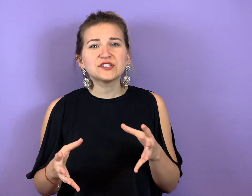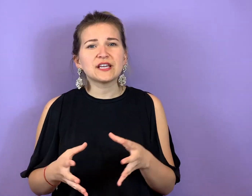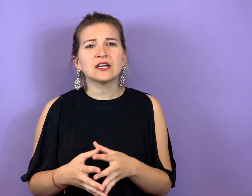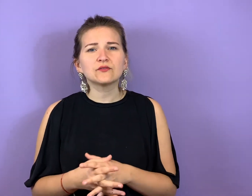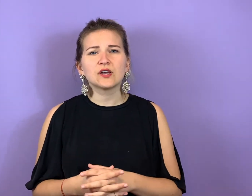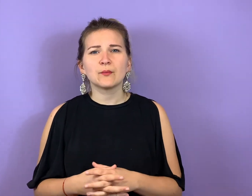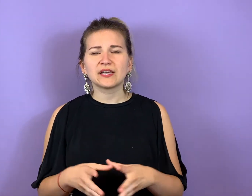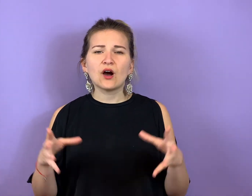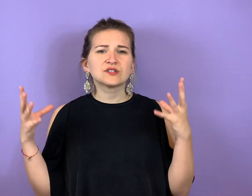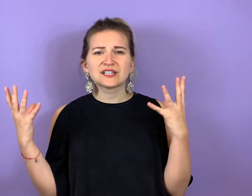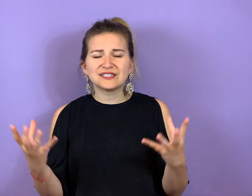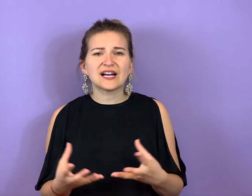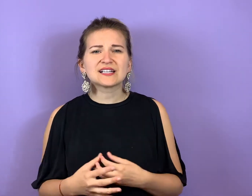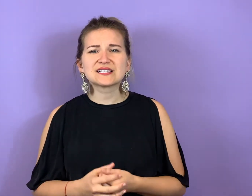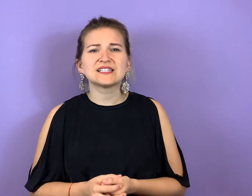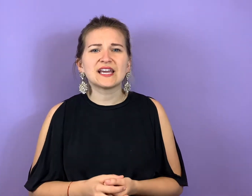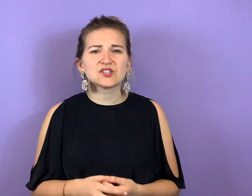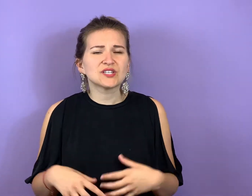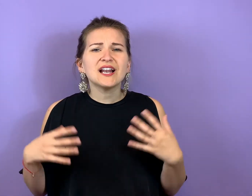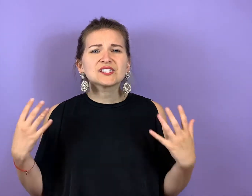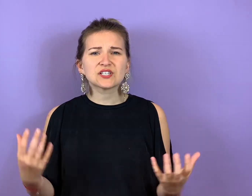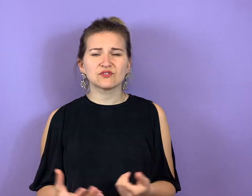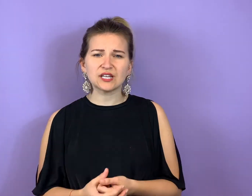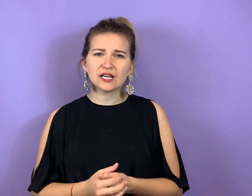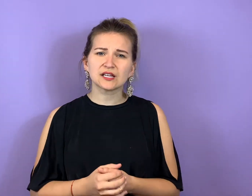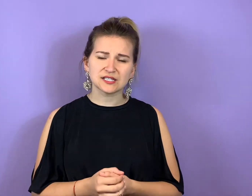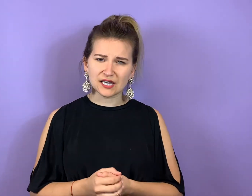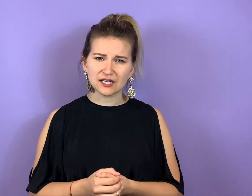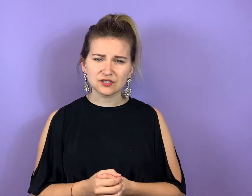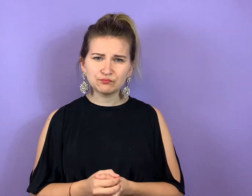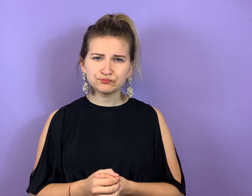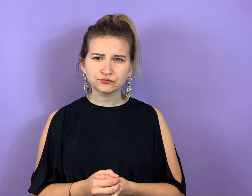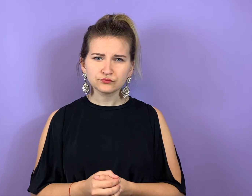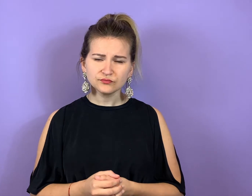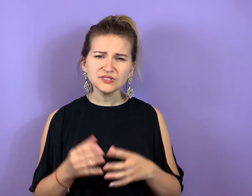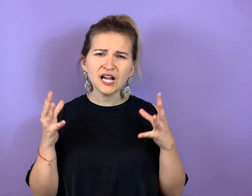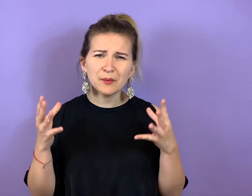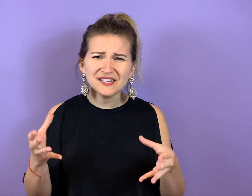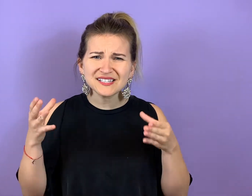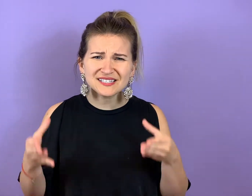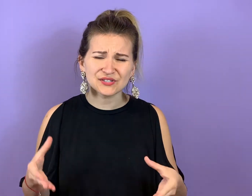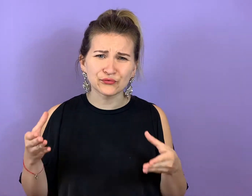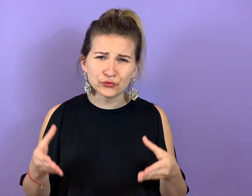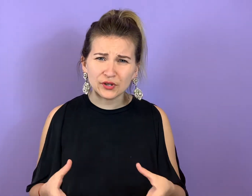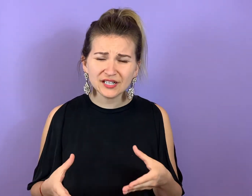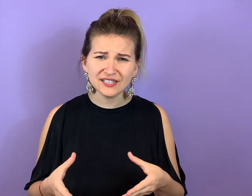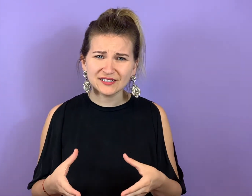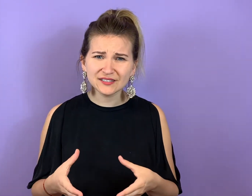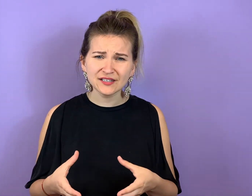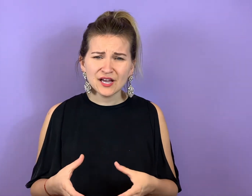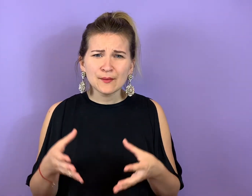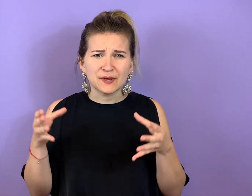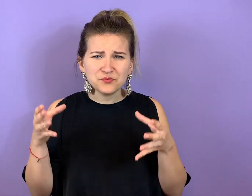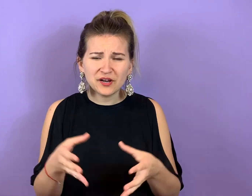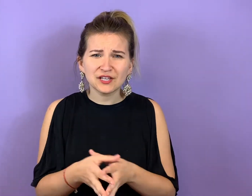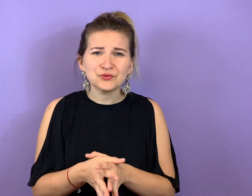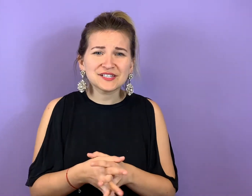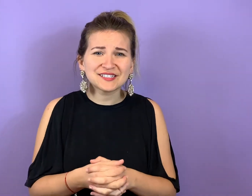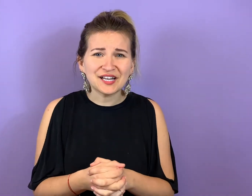denken wir immer, ja, unsere Gedanken sind echt und alles, was wir denken, ist echt. Aber ist es das wirklich? Manchmal reden unsere Gedanken